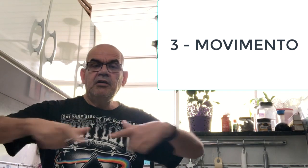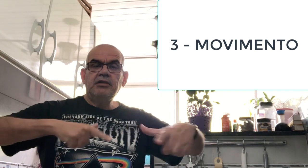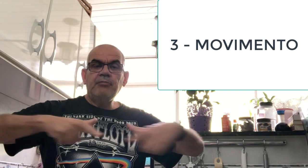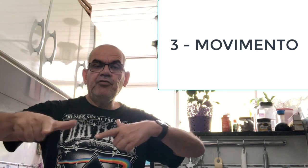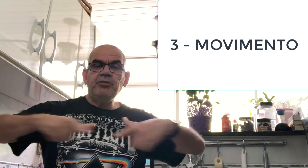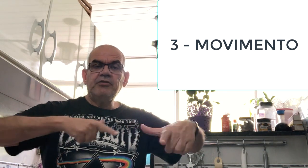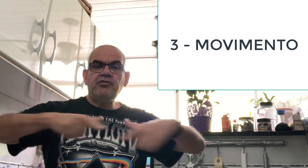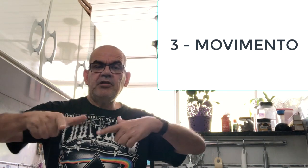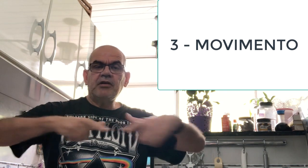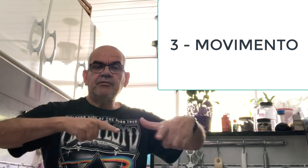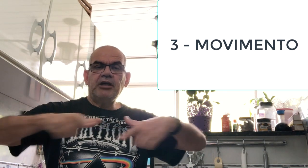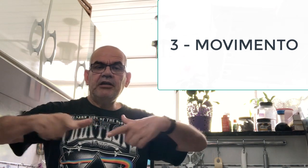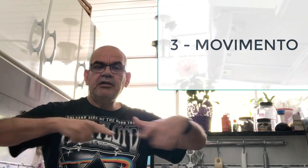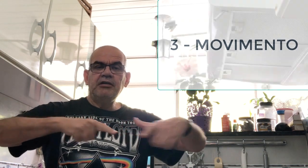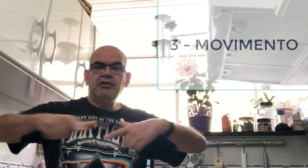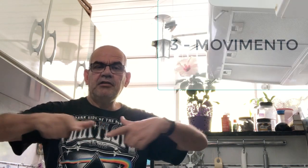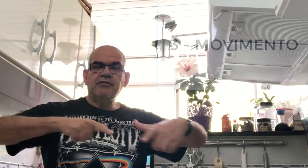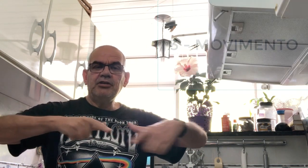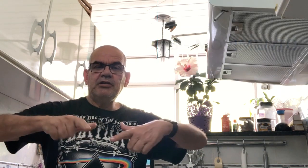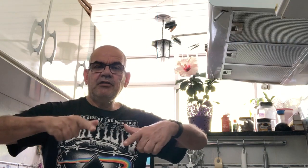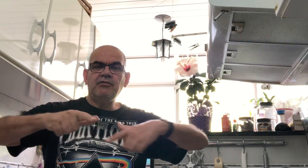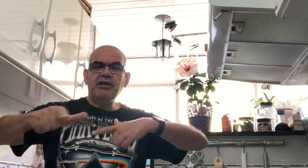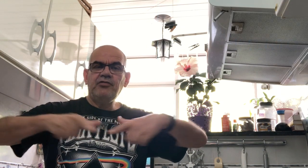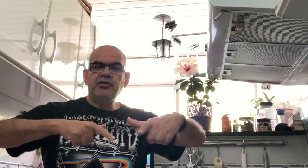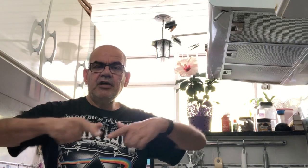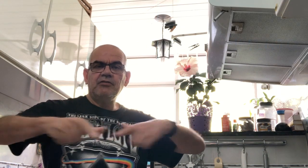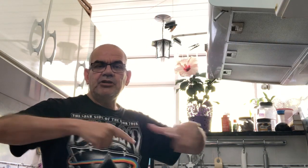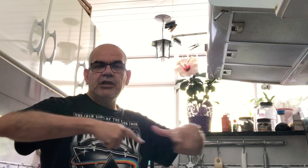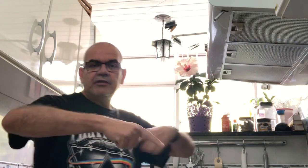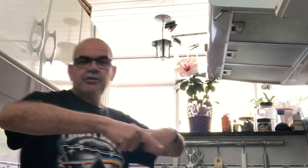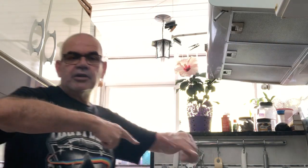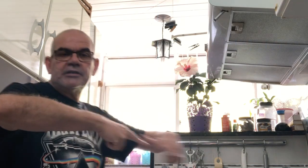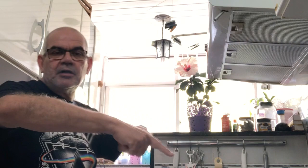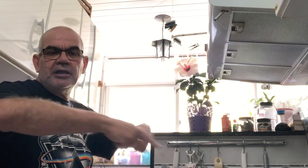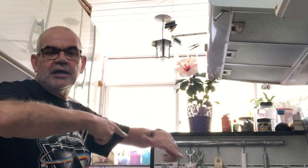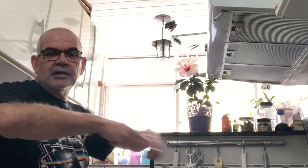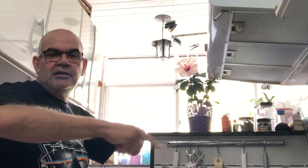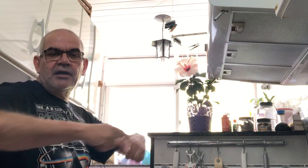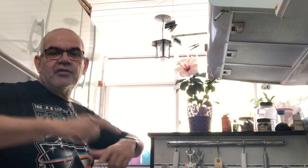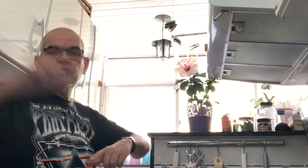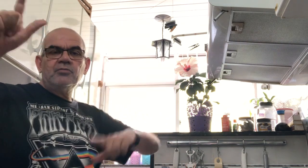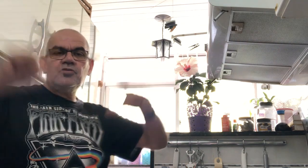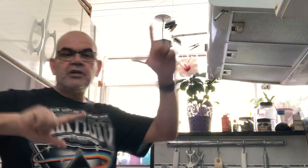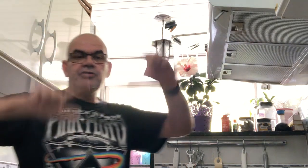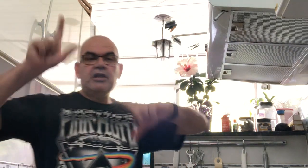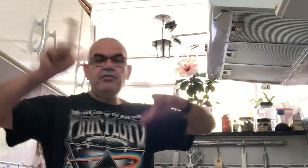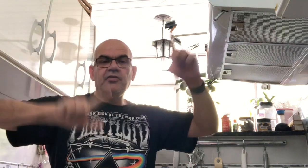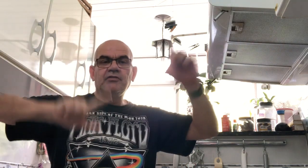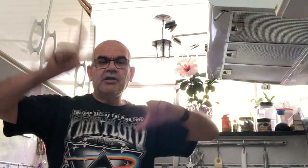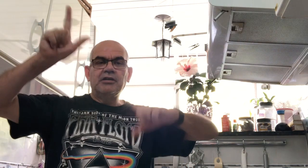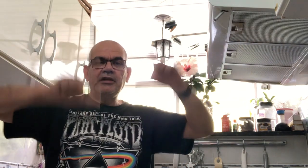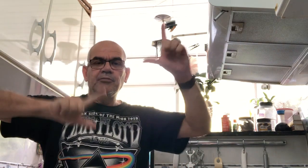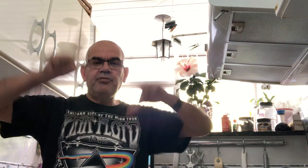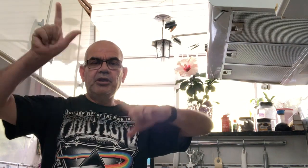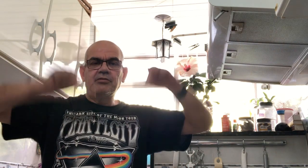Tem movimento esse sinal, não tem? Então, esse sinal, ó, de lado aqui, Trabalhar. Assim como o sinal de televisão, ó. Tem movimento.